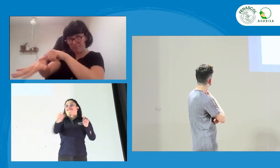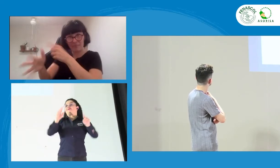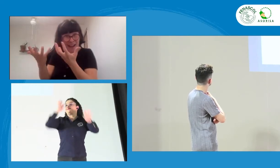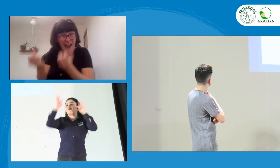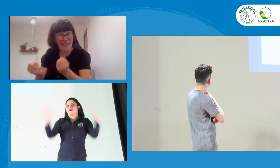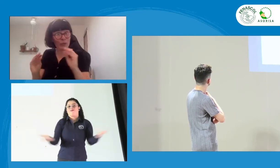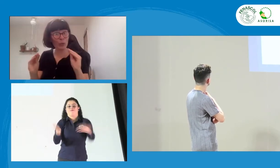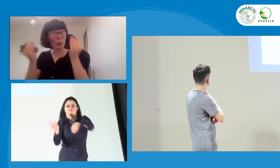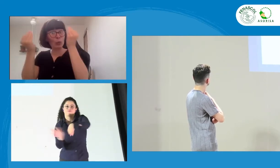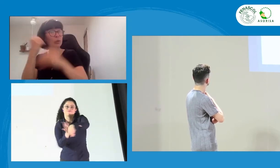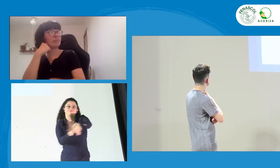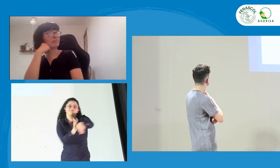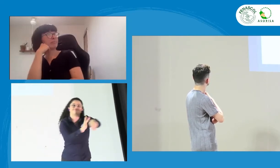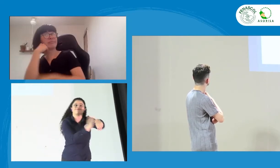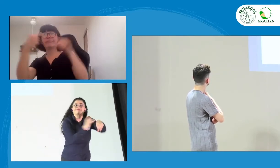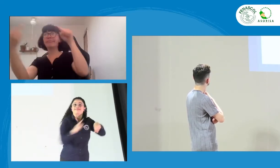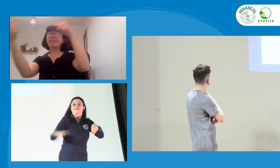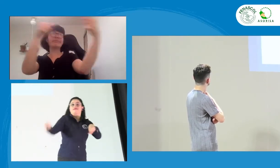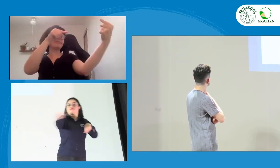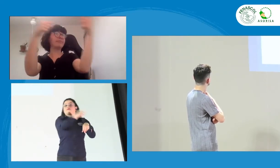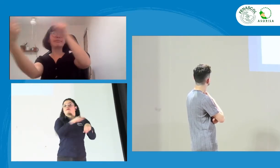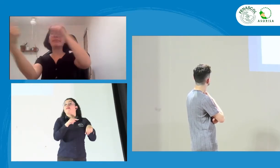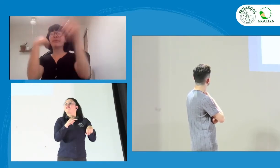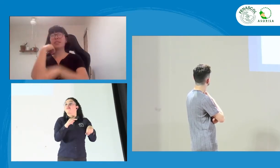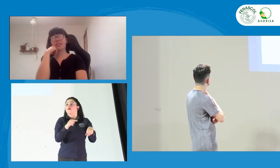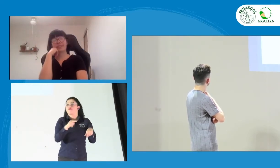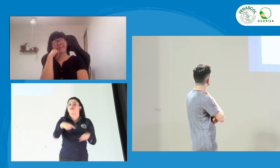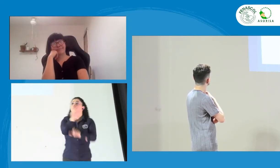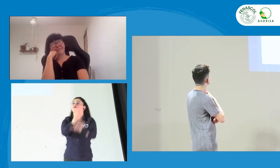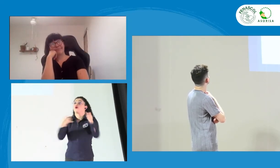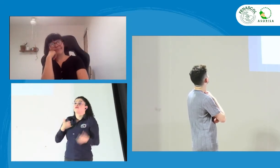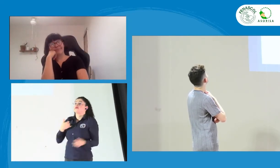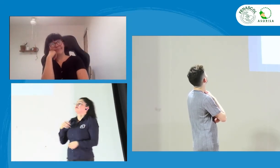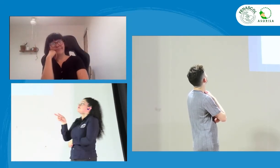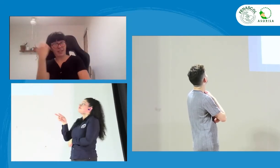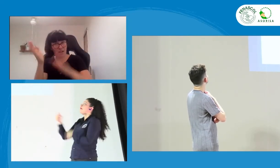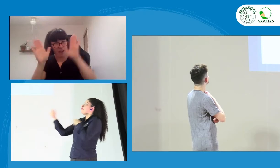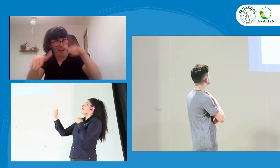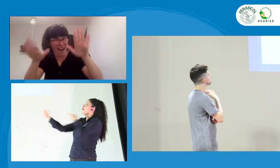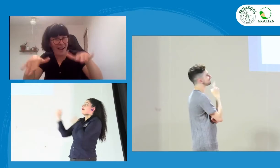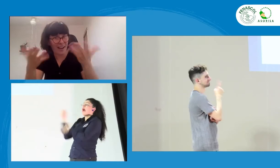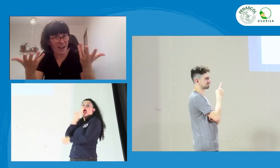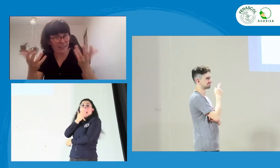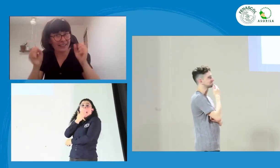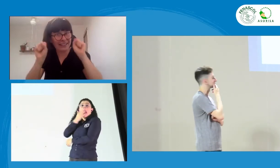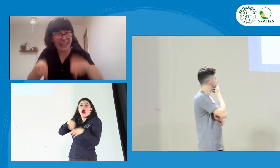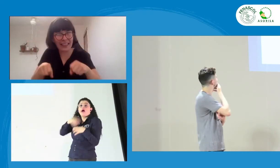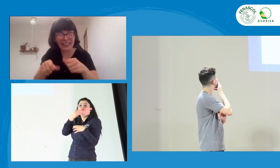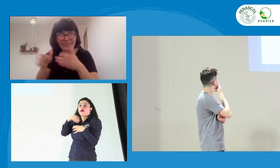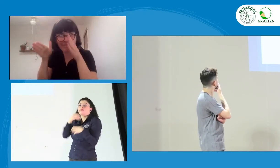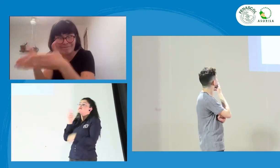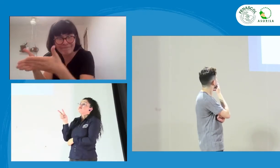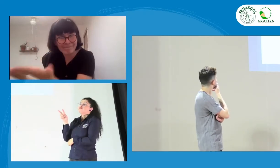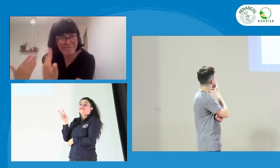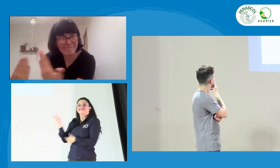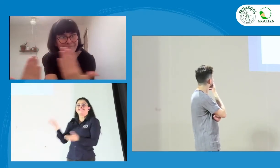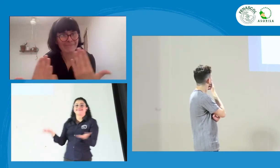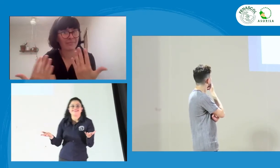espacios en los que realmente sí se reciba ese poder, donde sí se reciba lo que ustedes quieren dar, ¿no?